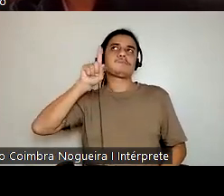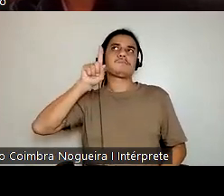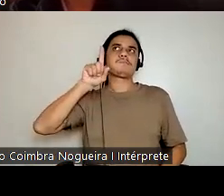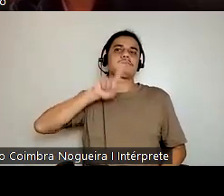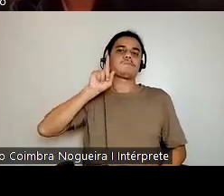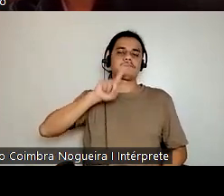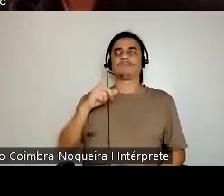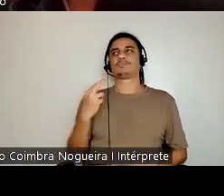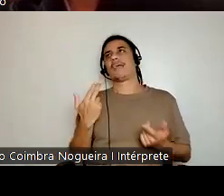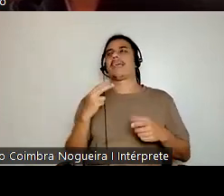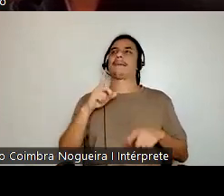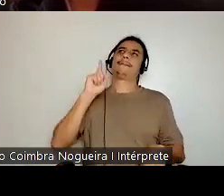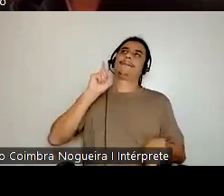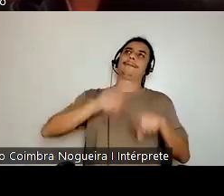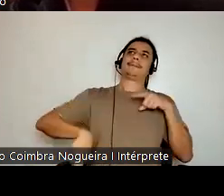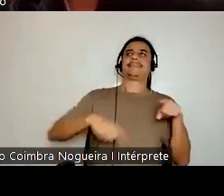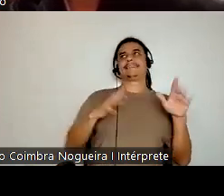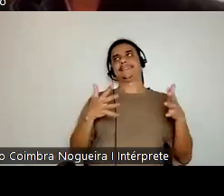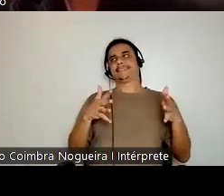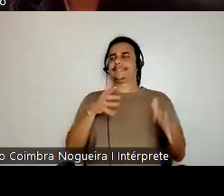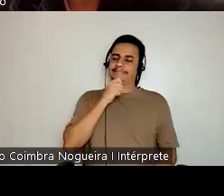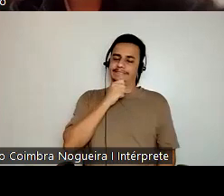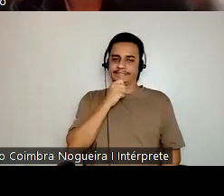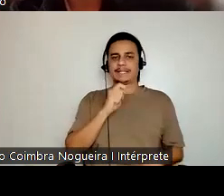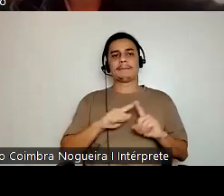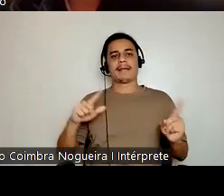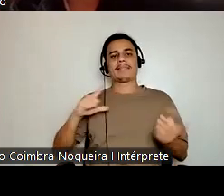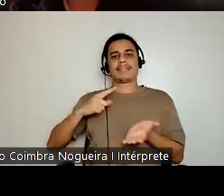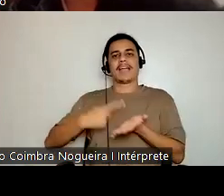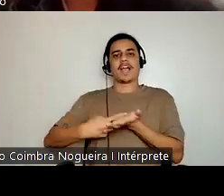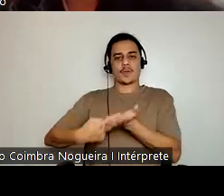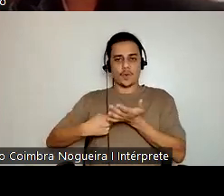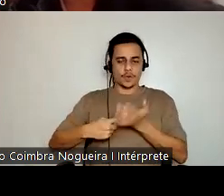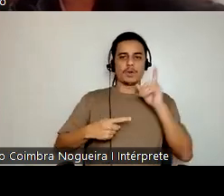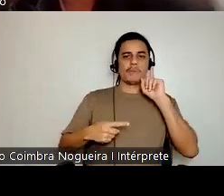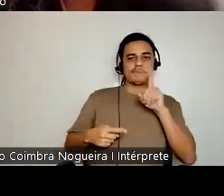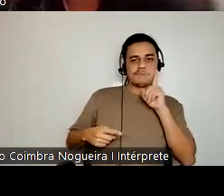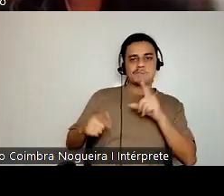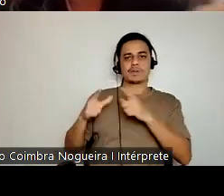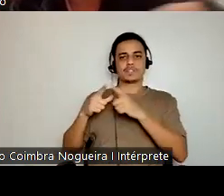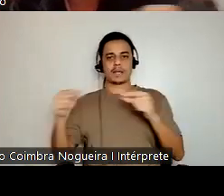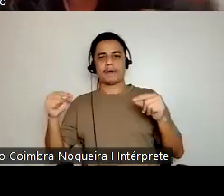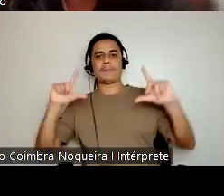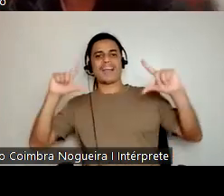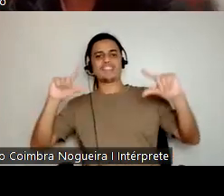bem proibido nesse momento, mas, enfim, tem um acordo do Japão e Estados Unidos para diminuir a imigração